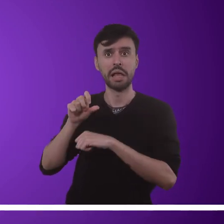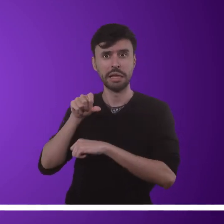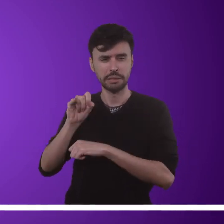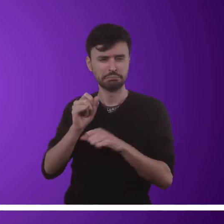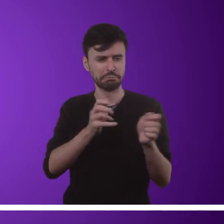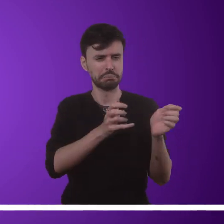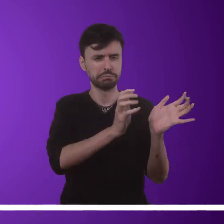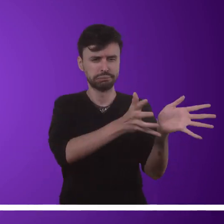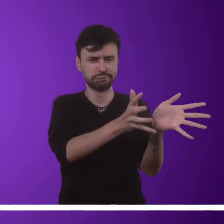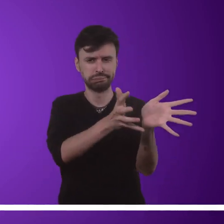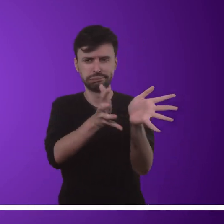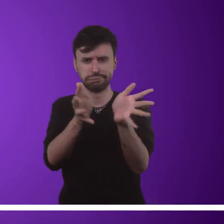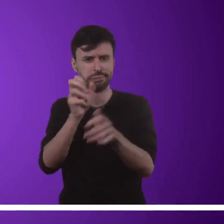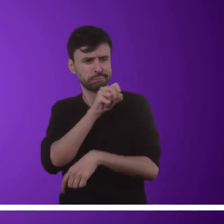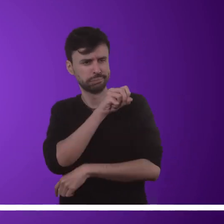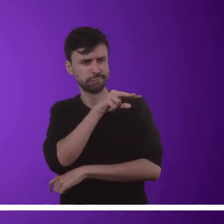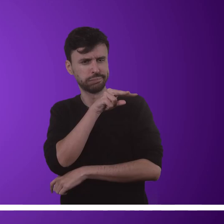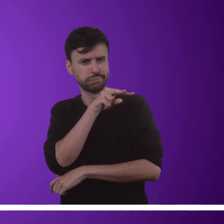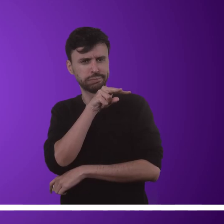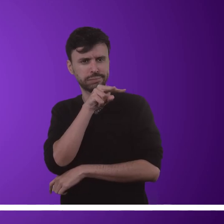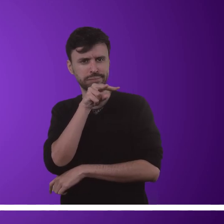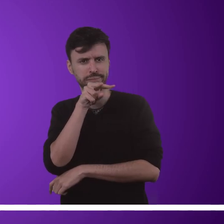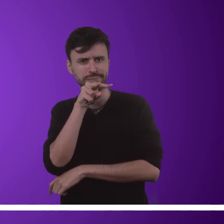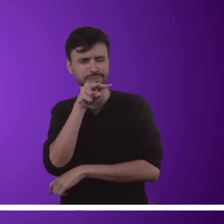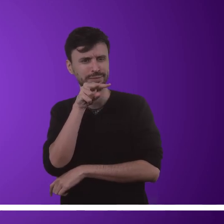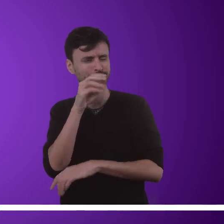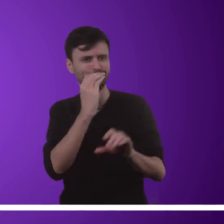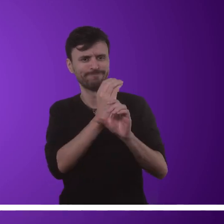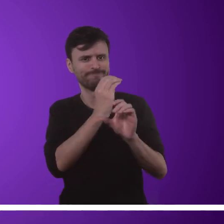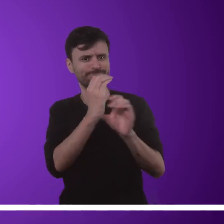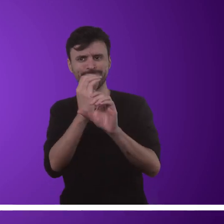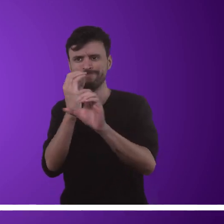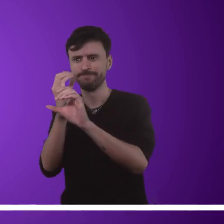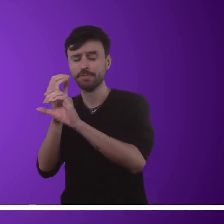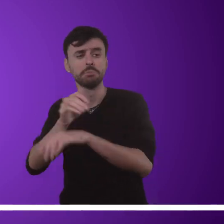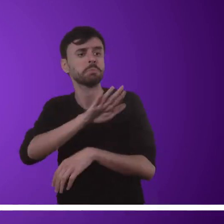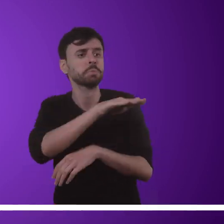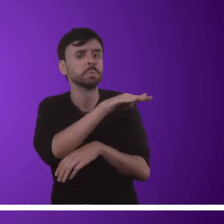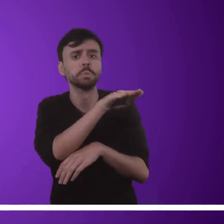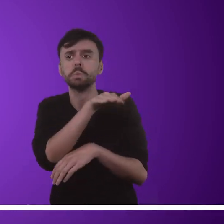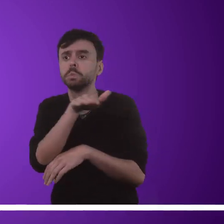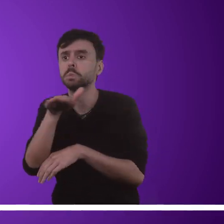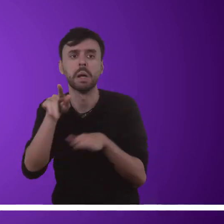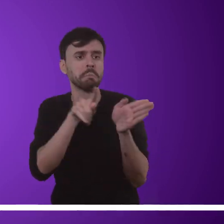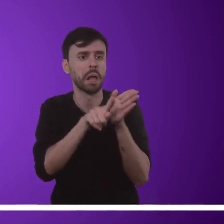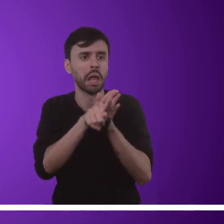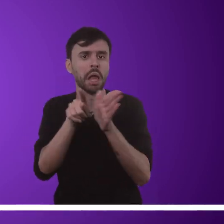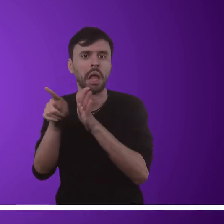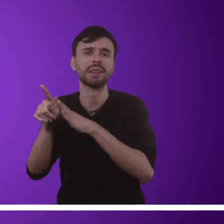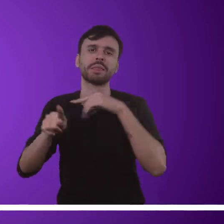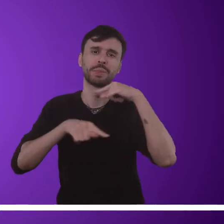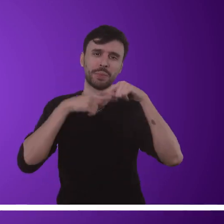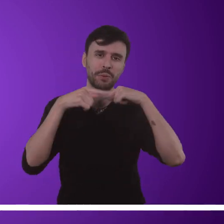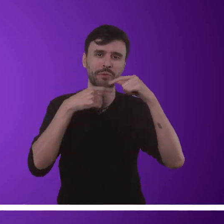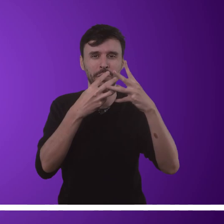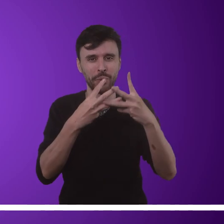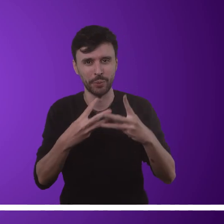Caso você não entenda alguma sinalização e tiver a oportunidade, pergunte, tire as suas dúvidas. Isso vai